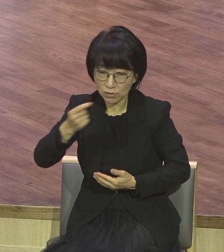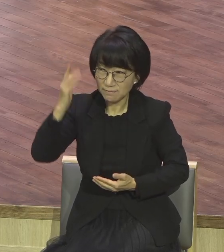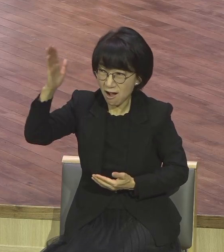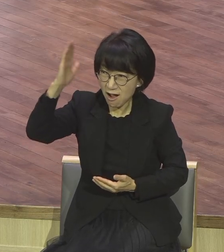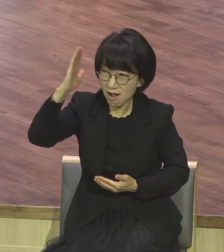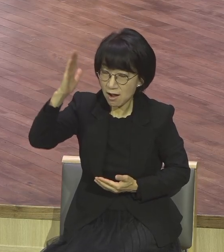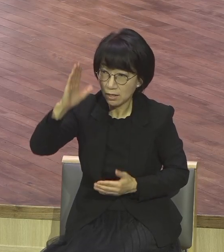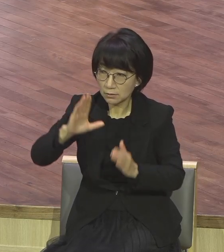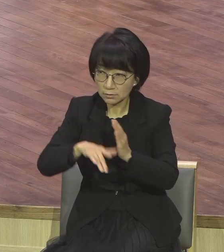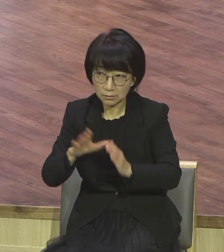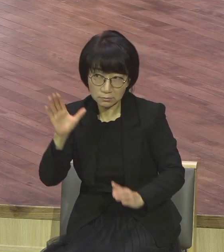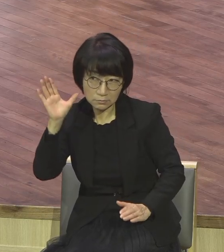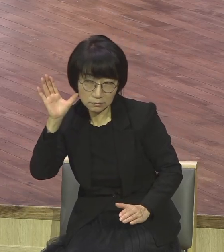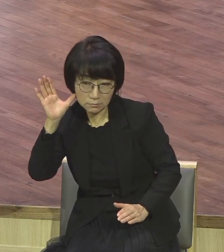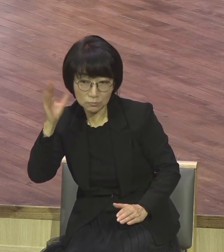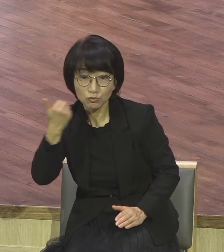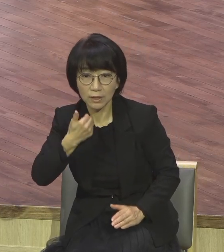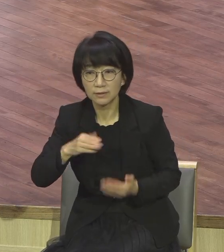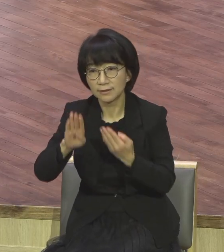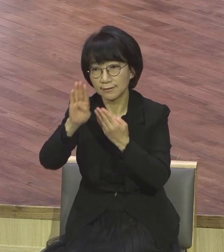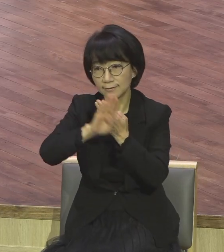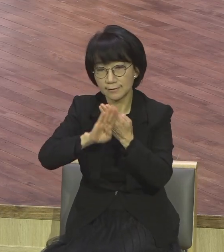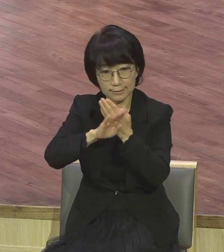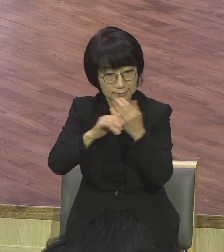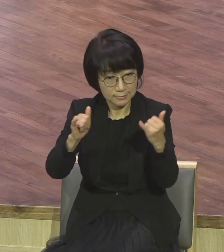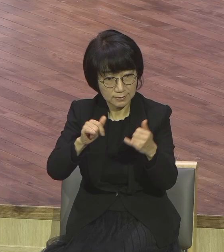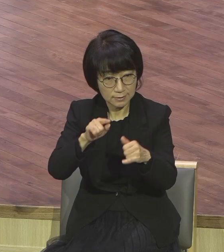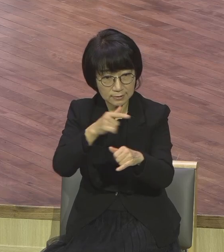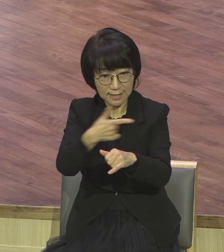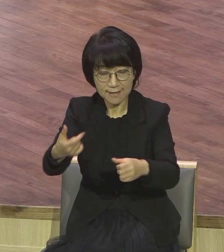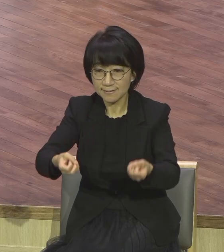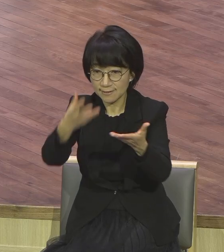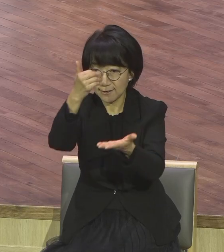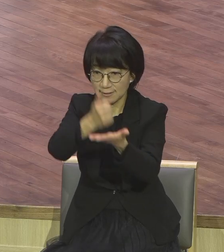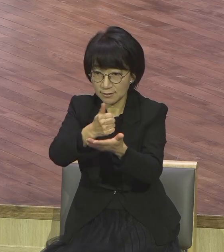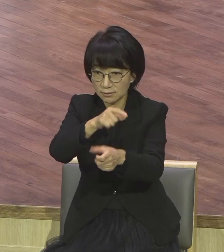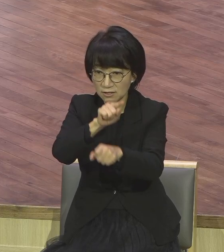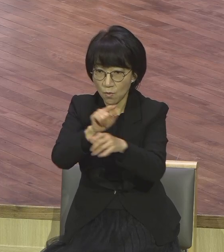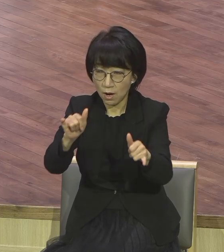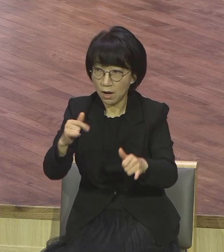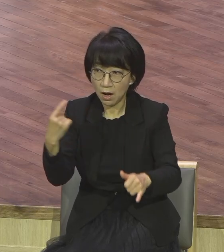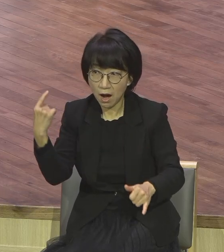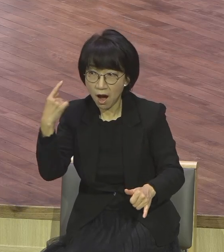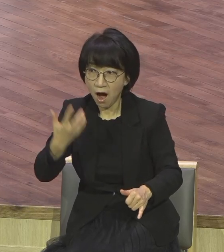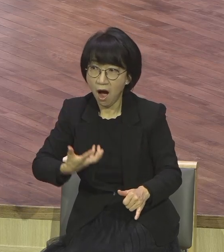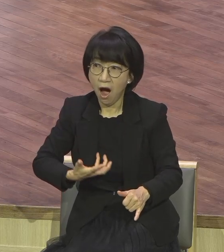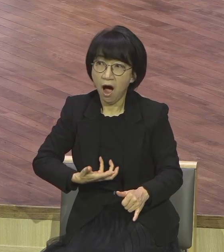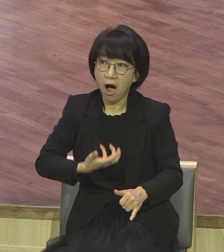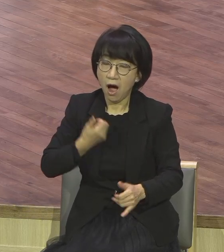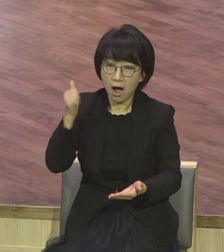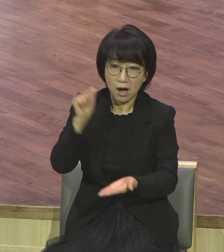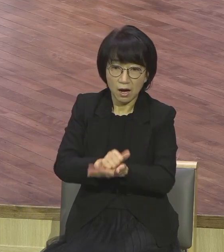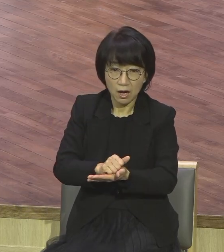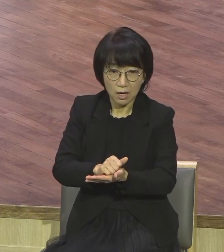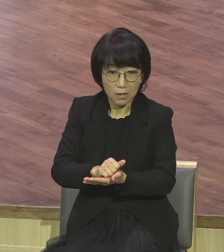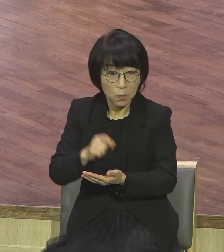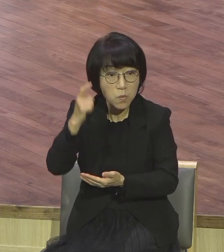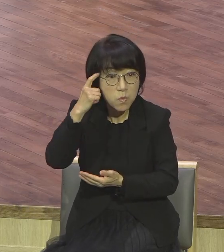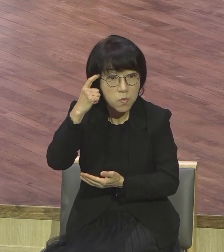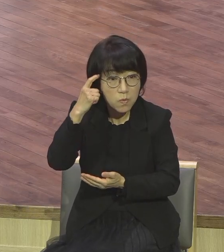들은 대제사장 스위관들이 충격을 받았어요 무슨 충격이냐 메시지에 충격받은 게